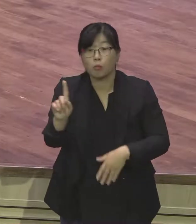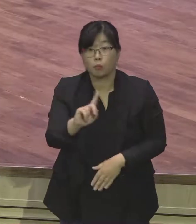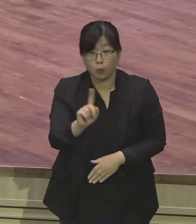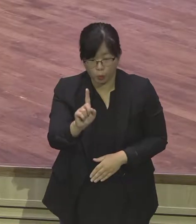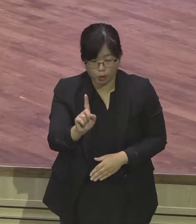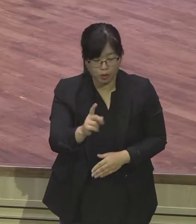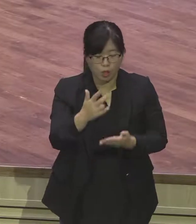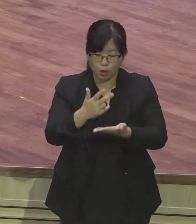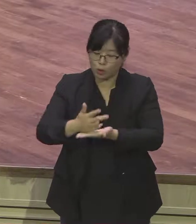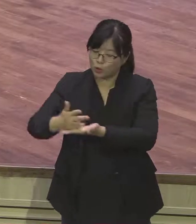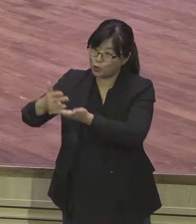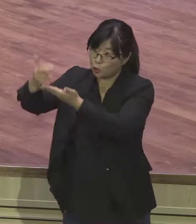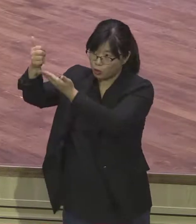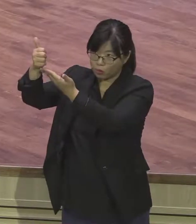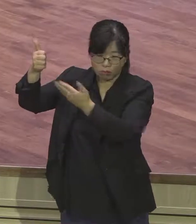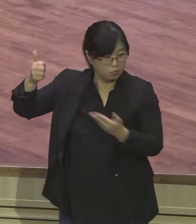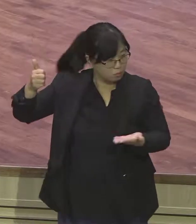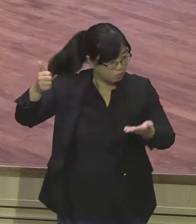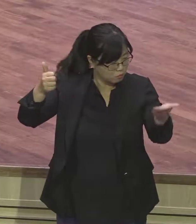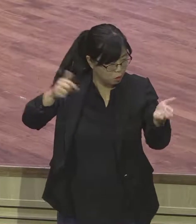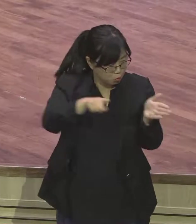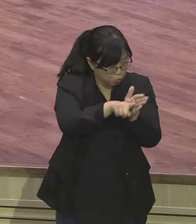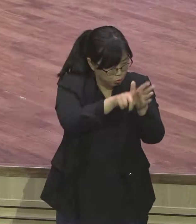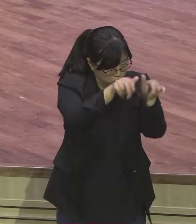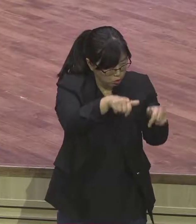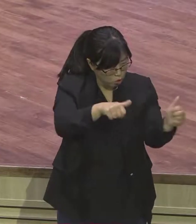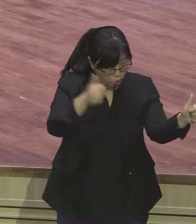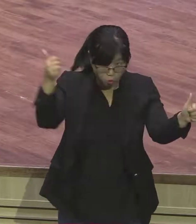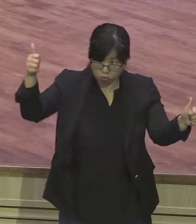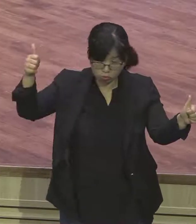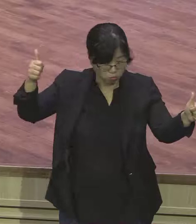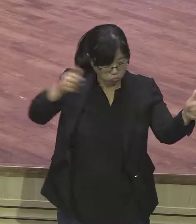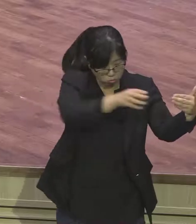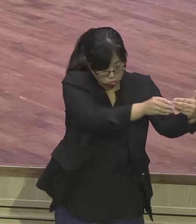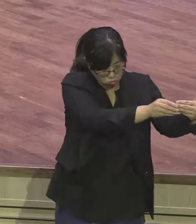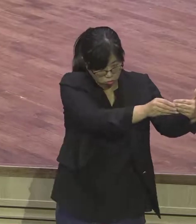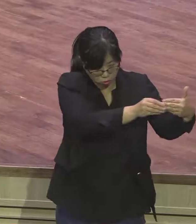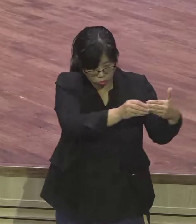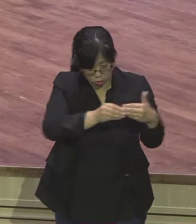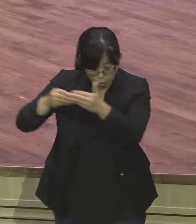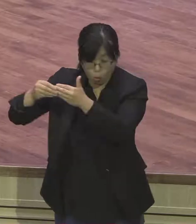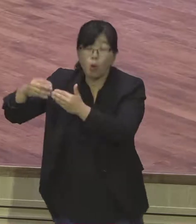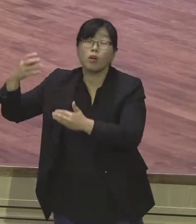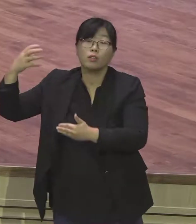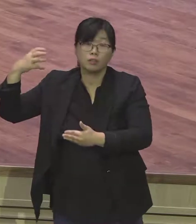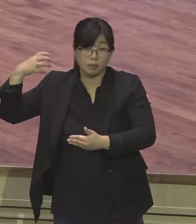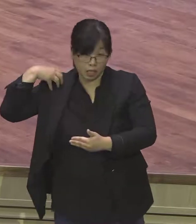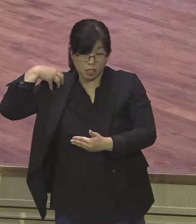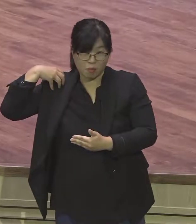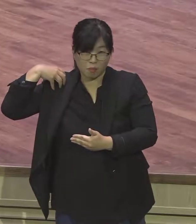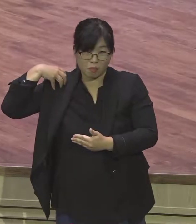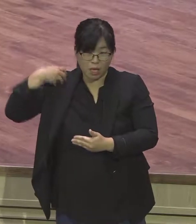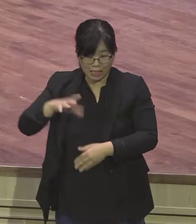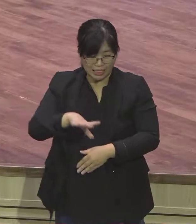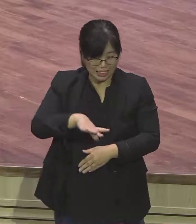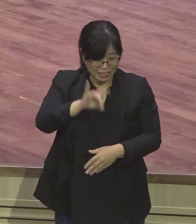그 한 영혼이 교회에 와서 영적인 뿌리를 내리고